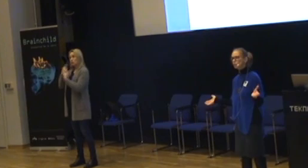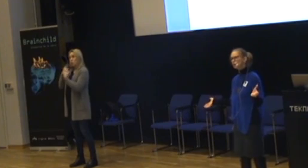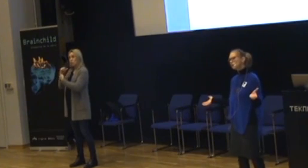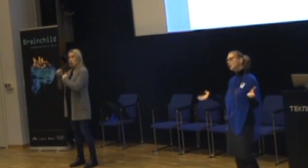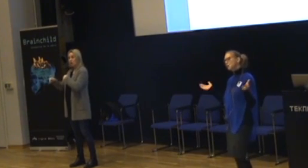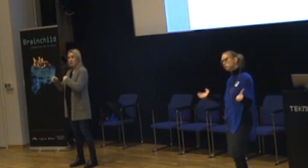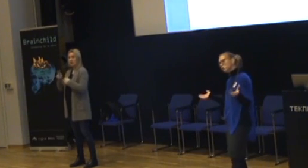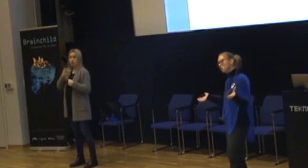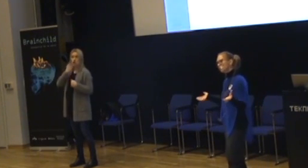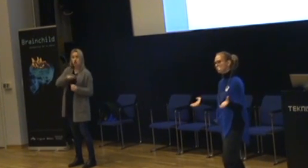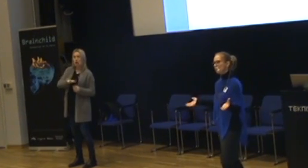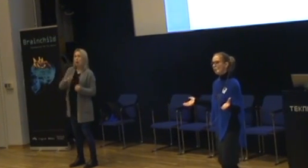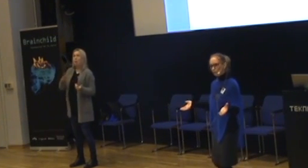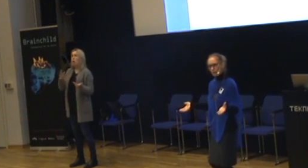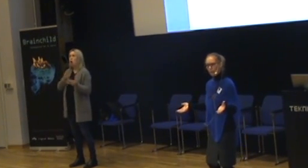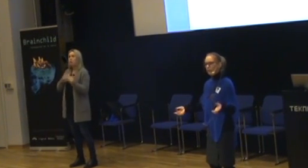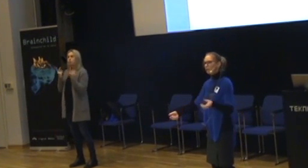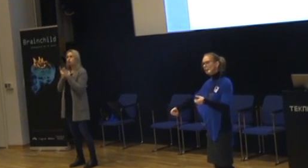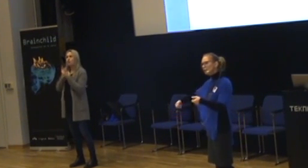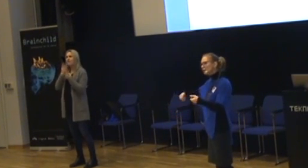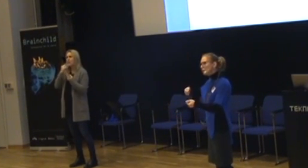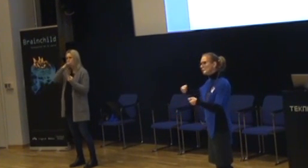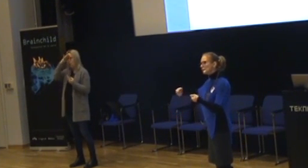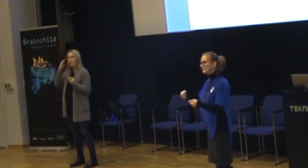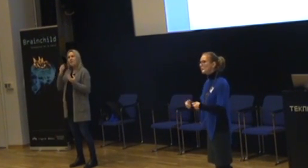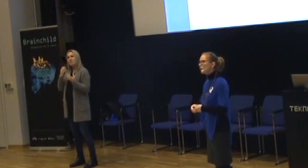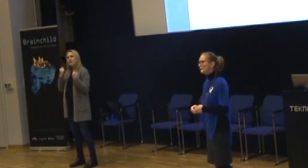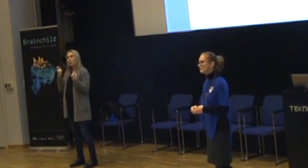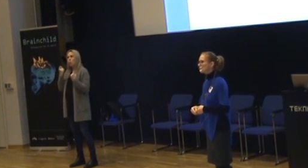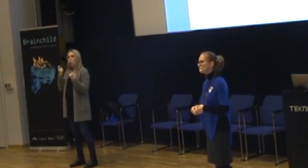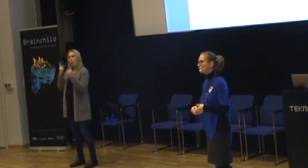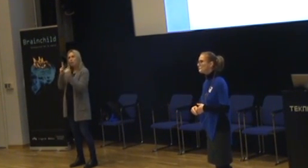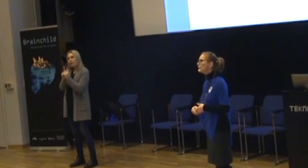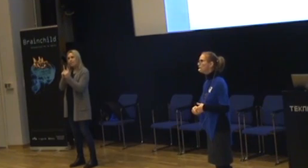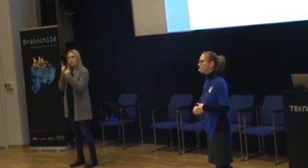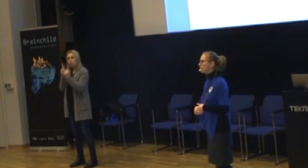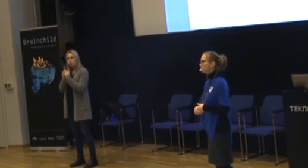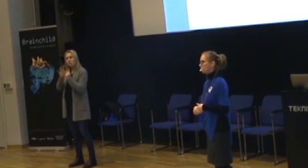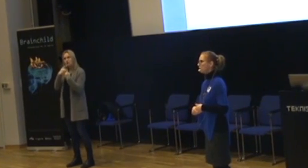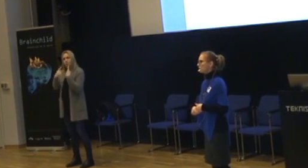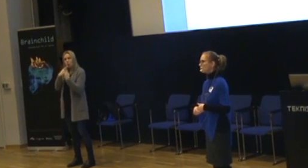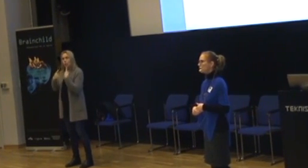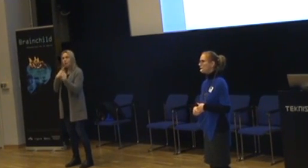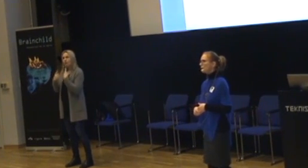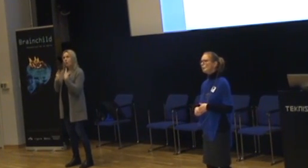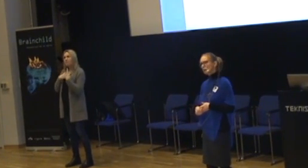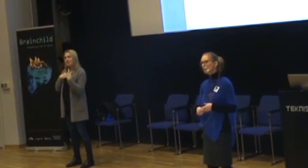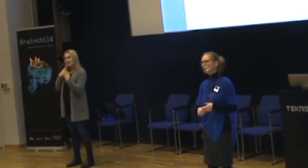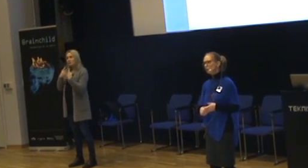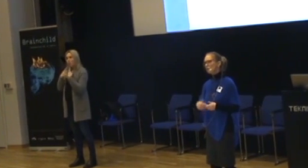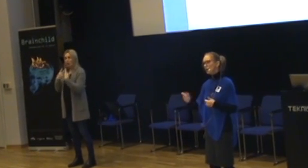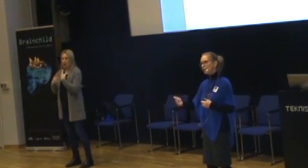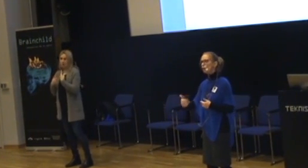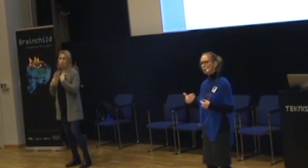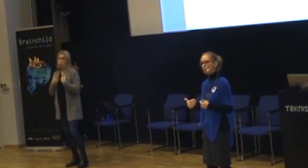Yngre diskussionspartners. Spelar inte så stor roll med ålder. Det viktiga är att det är någon som faktiskt kan möta diskussionen. Om de vill möta diskussionerna. Och det